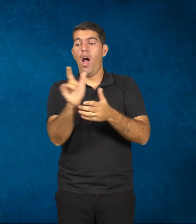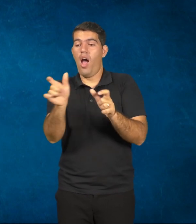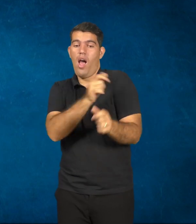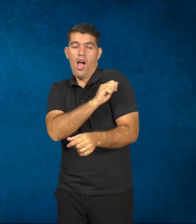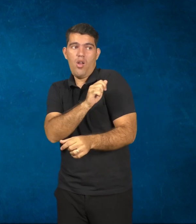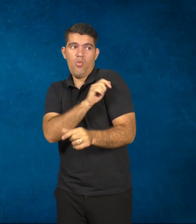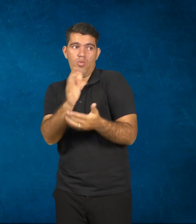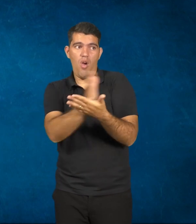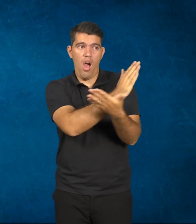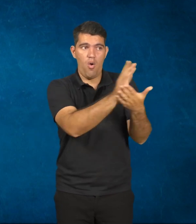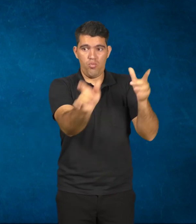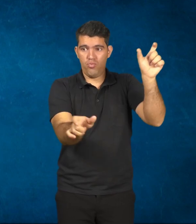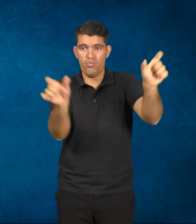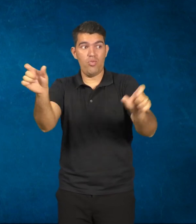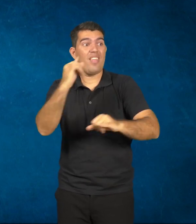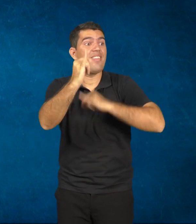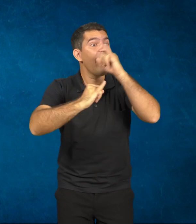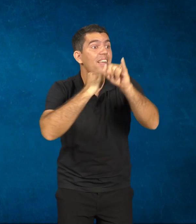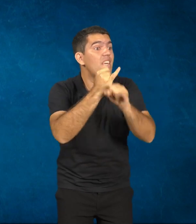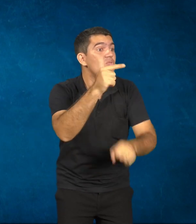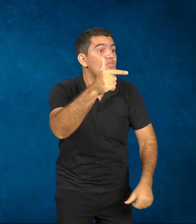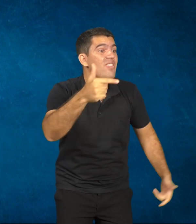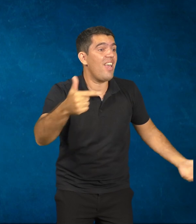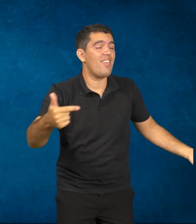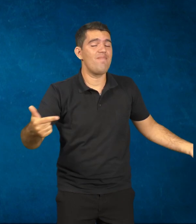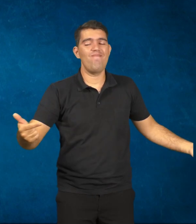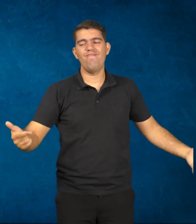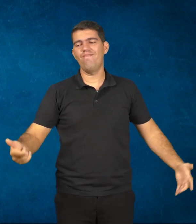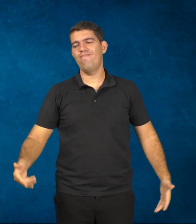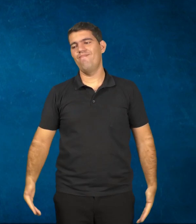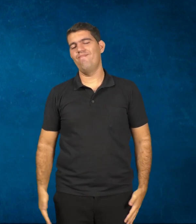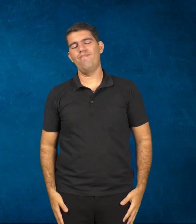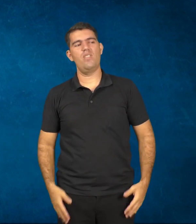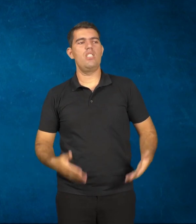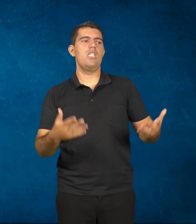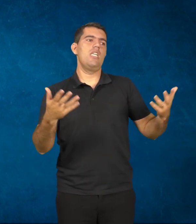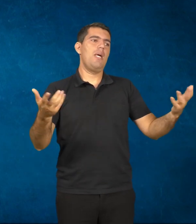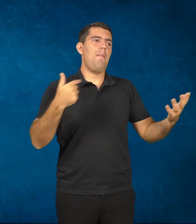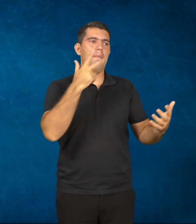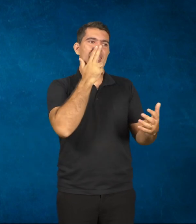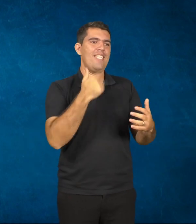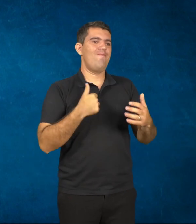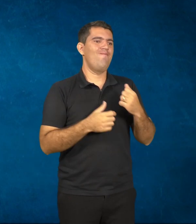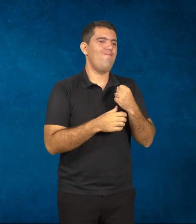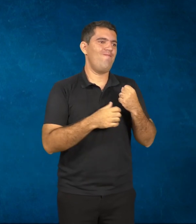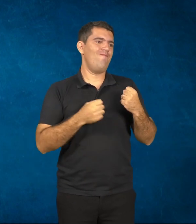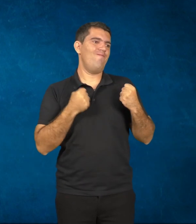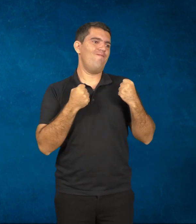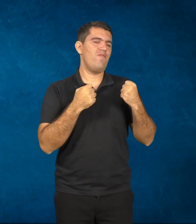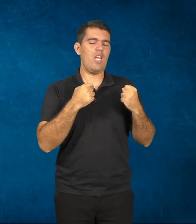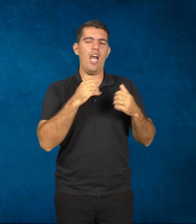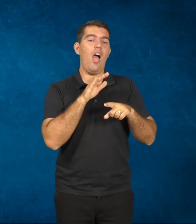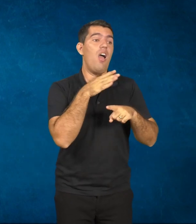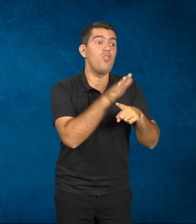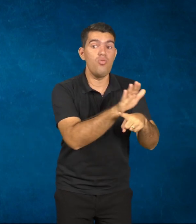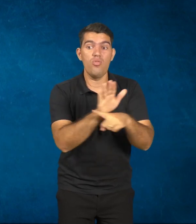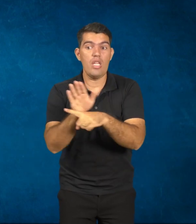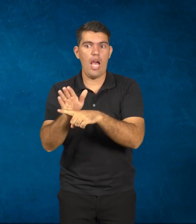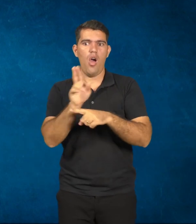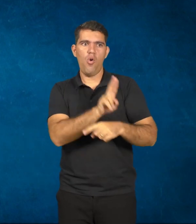internet. Então, acaba que a gente fica um pouco amarrado porque a gente quer às vezes fazer uma